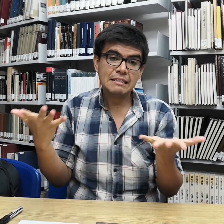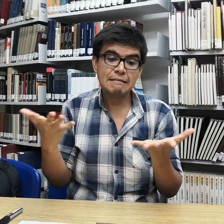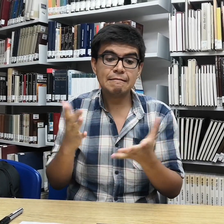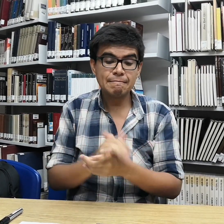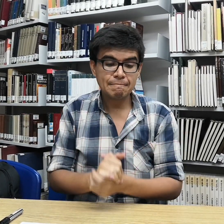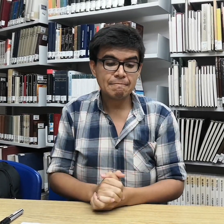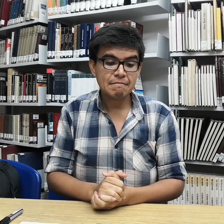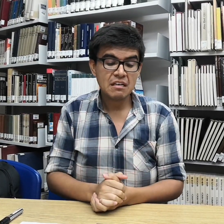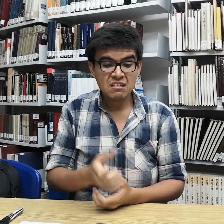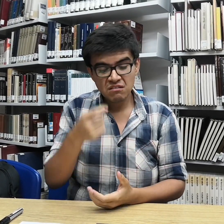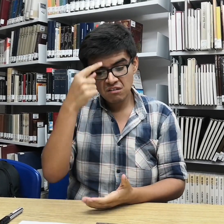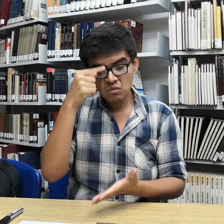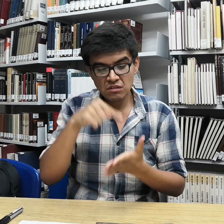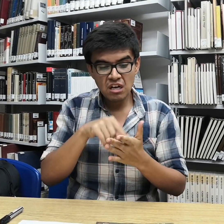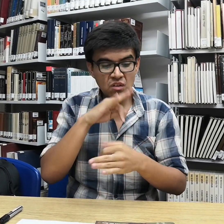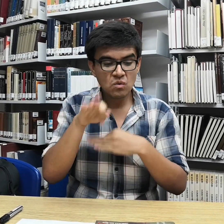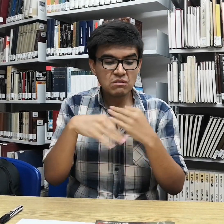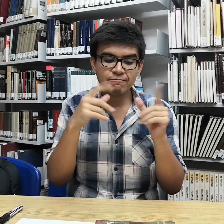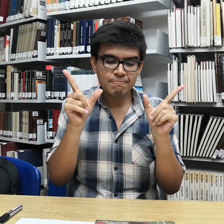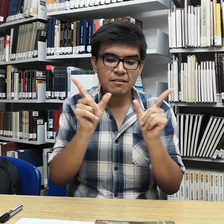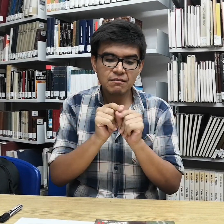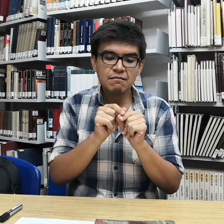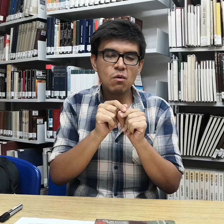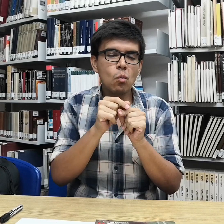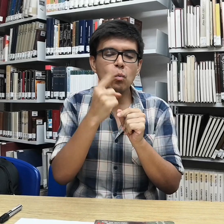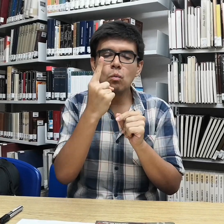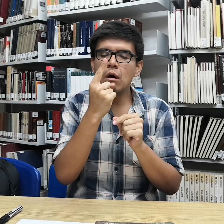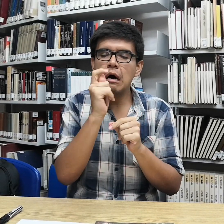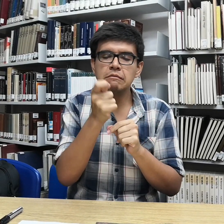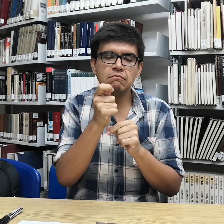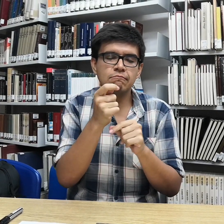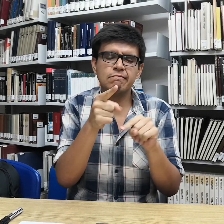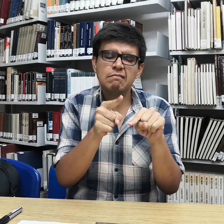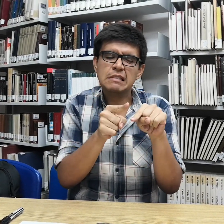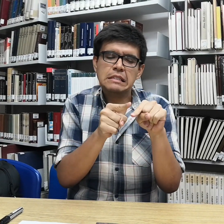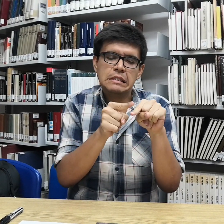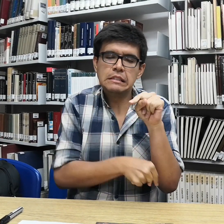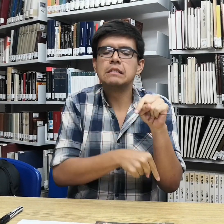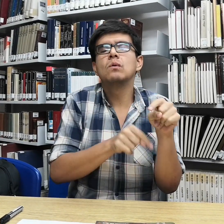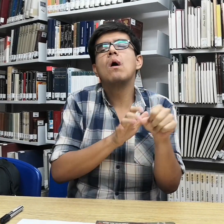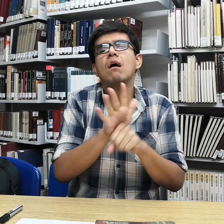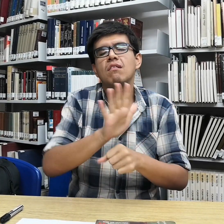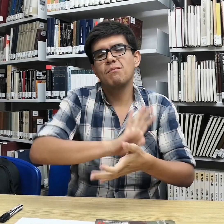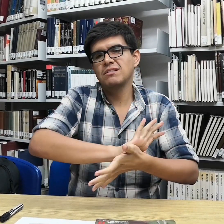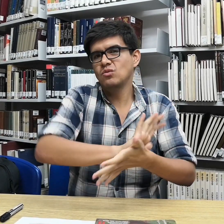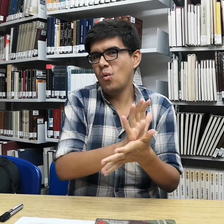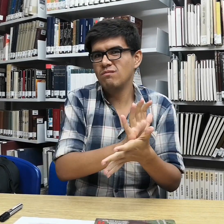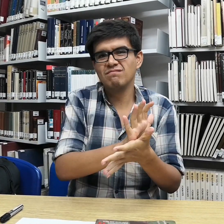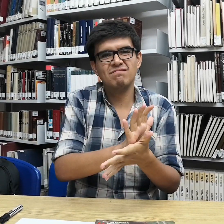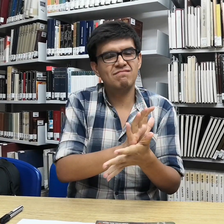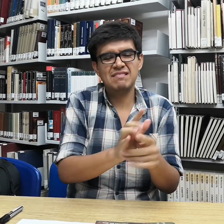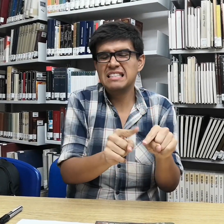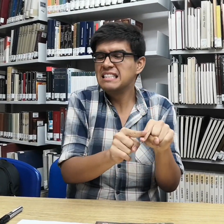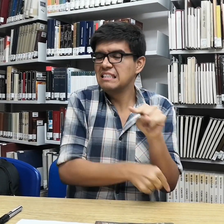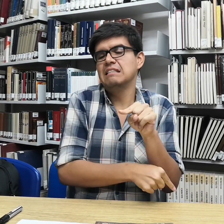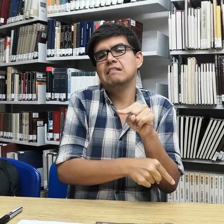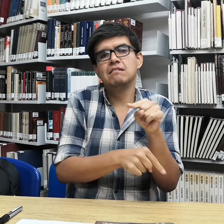señas, que haya un intérprete, todo eso. Ese sería mi mensaje y algo especial es ir quitando la